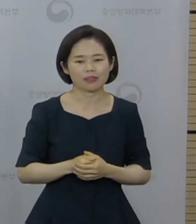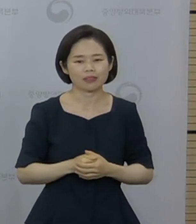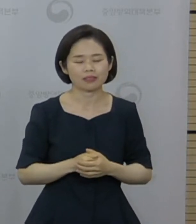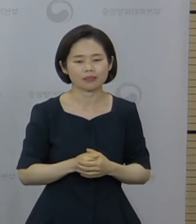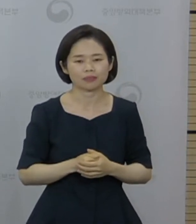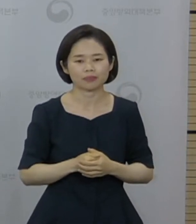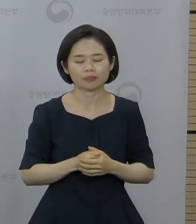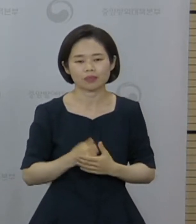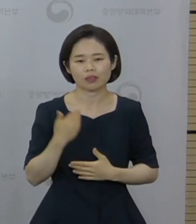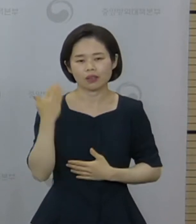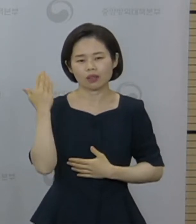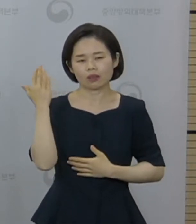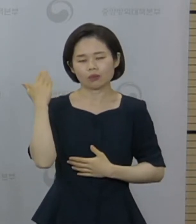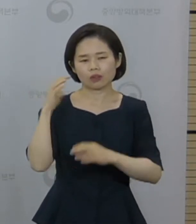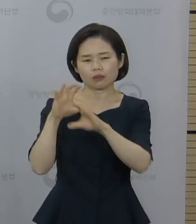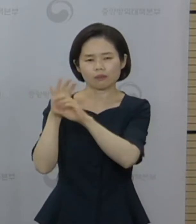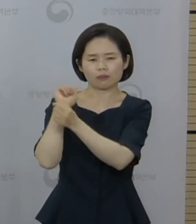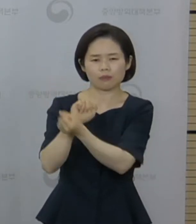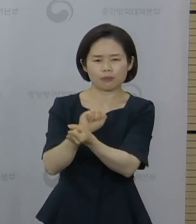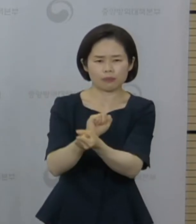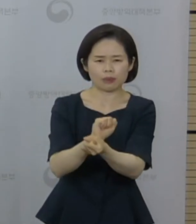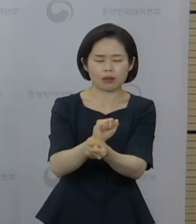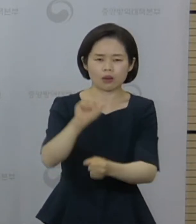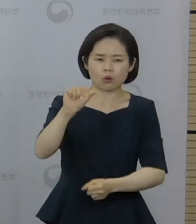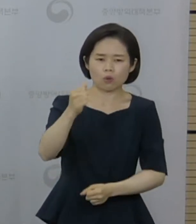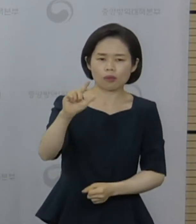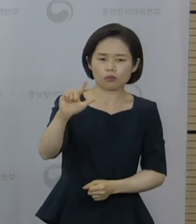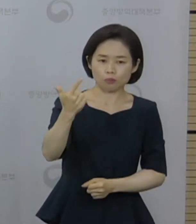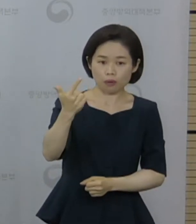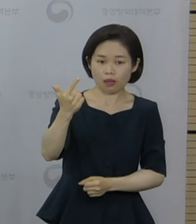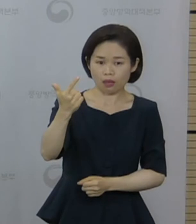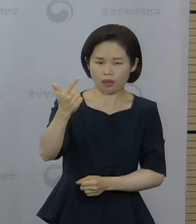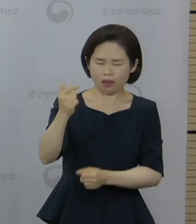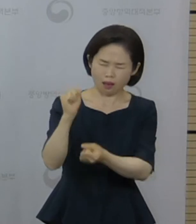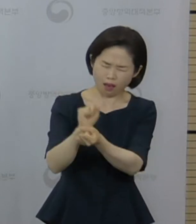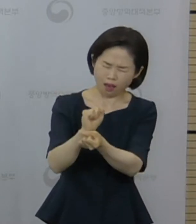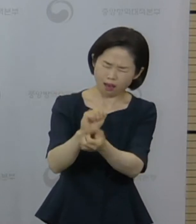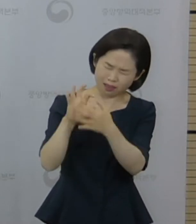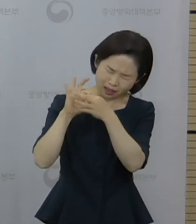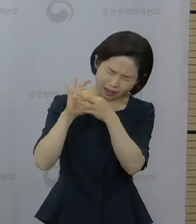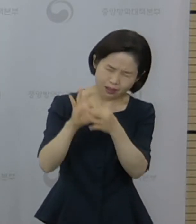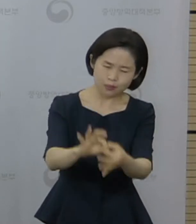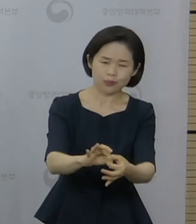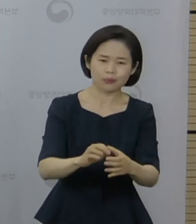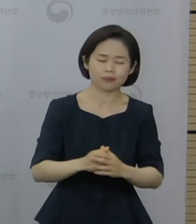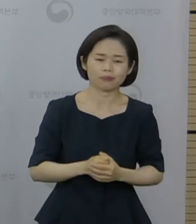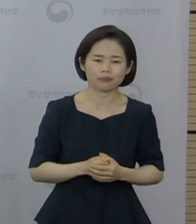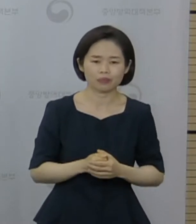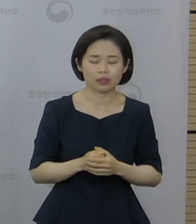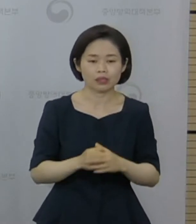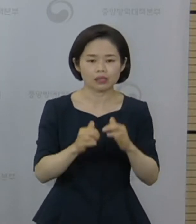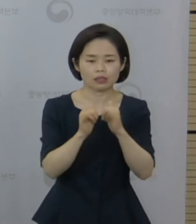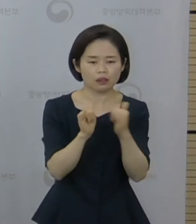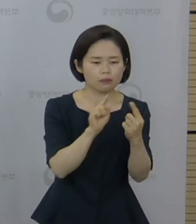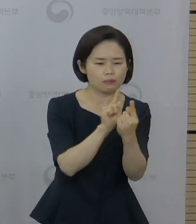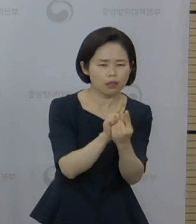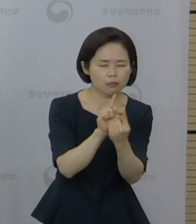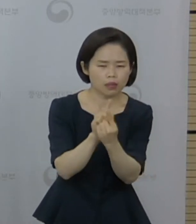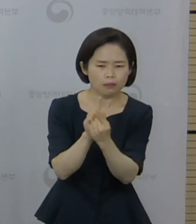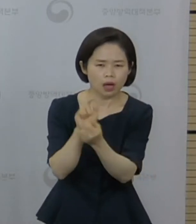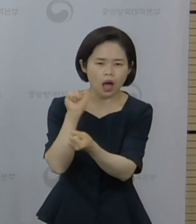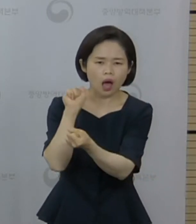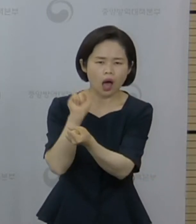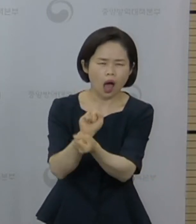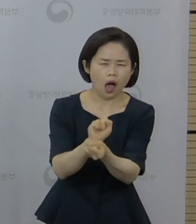최근에 하루 500명에서 600명대의 환자 발생이 계속되는 가운데 사람 간 접촉을 통한 감염이